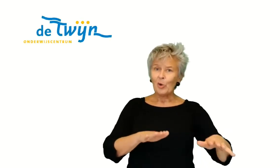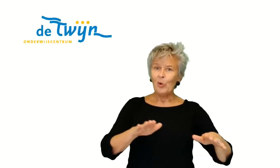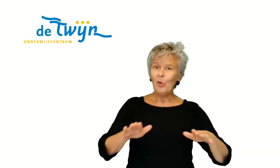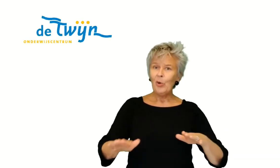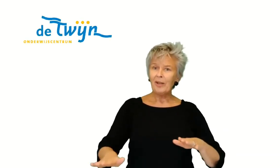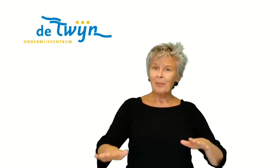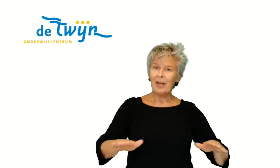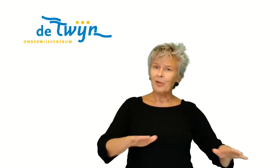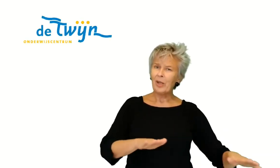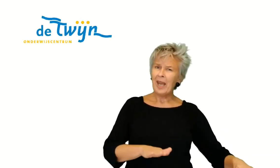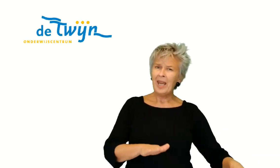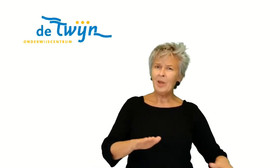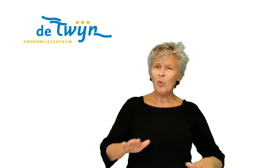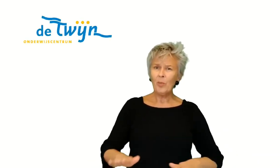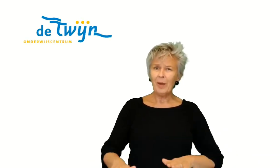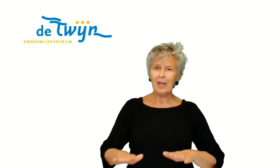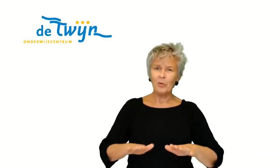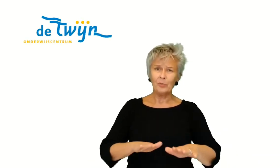een kleurentapijt. je heel mooi meedoen.